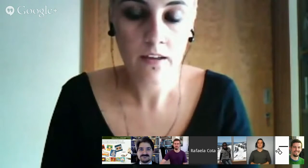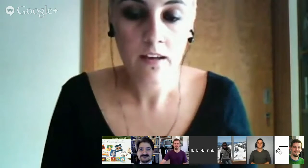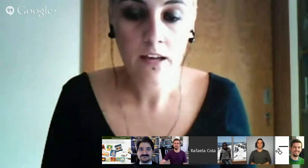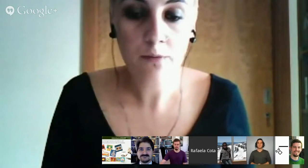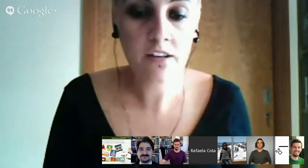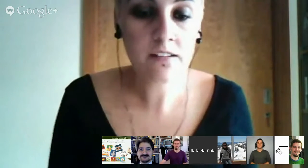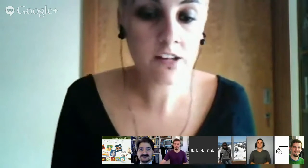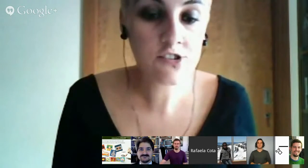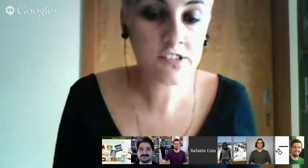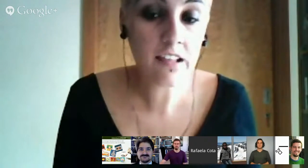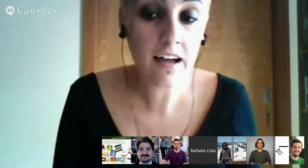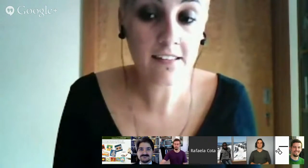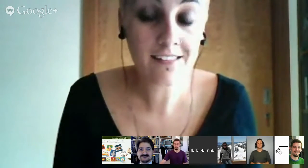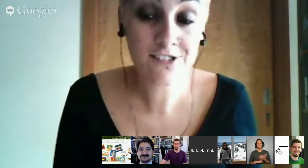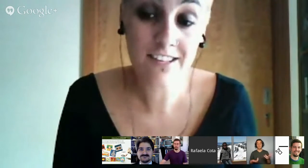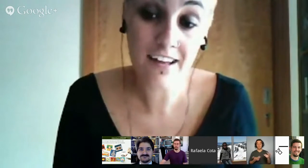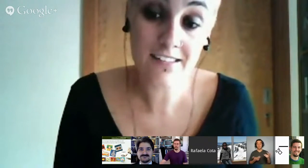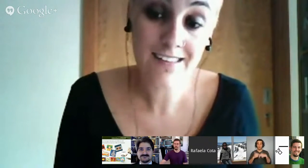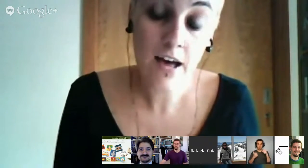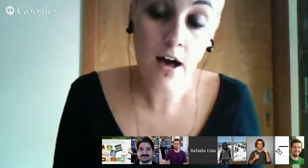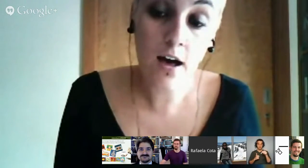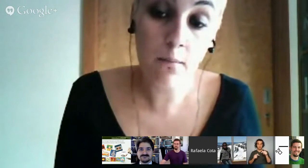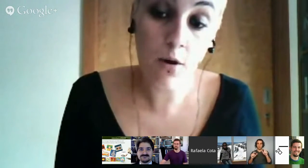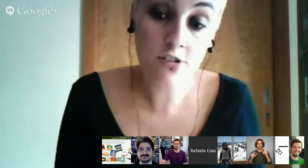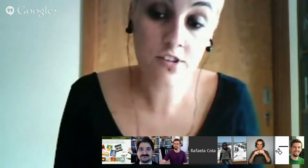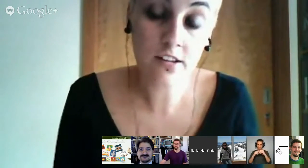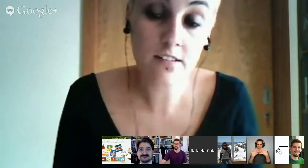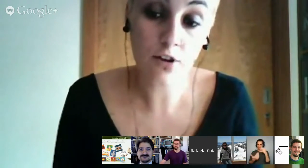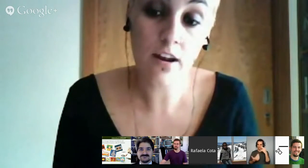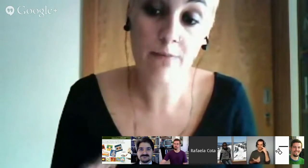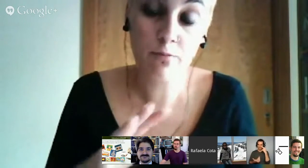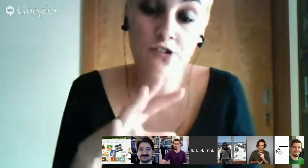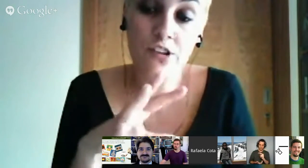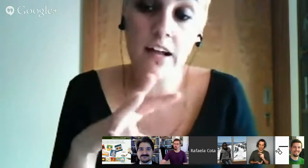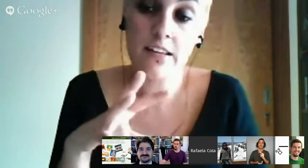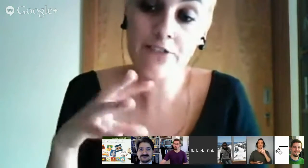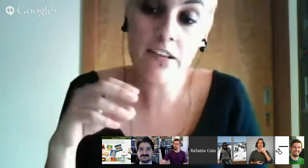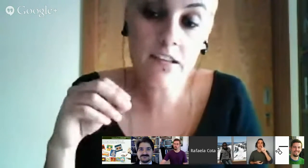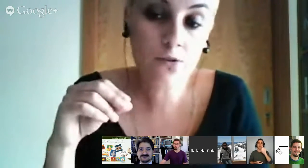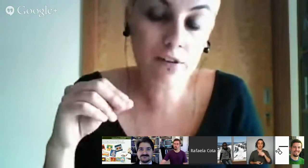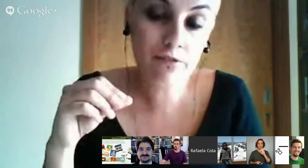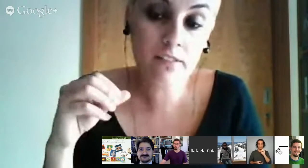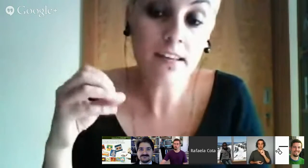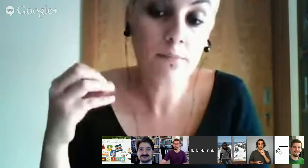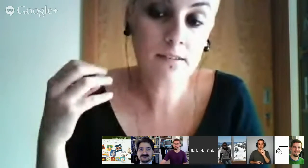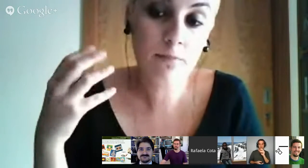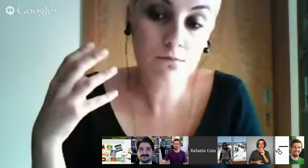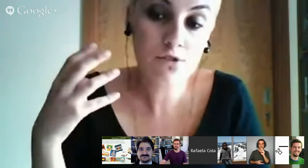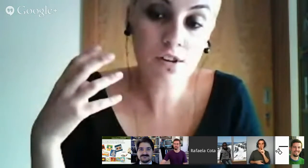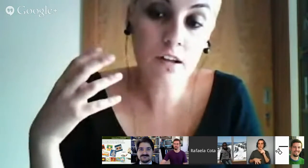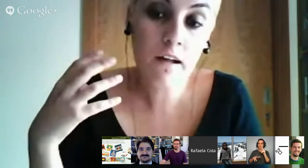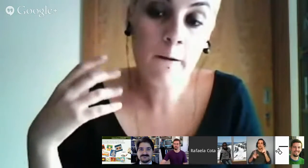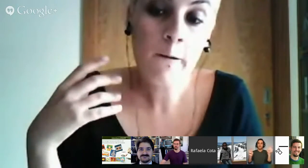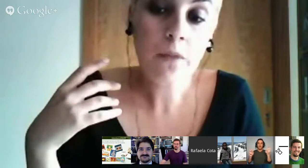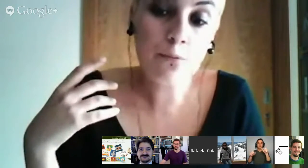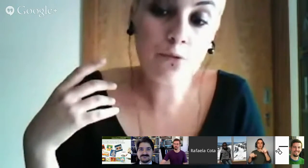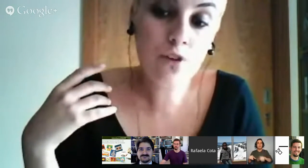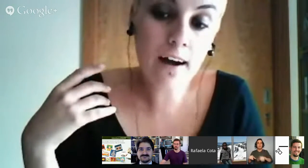E, portanto, neste slide mostra, se olharmos para este slide a nível de literatura infantil, percebemos que, em Portugal,